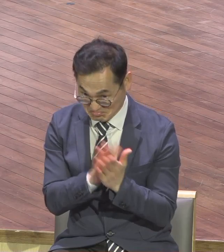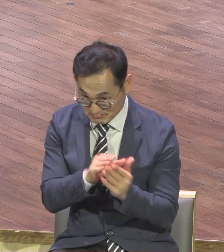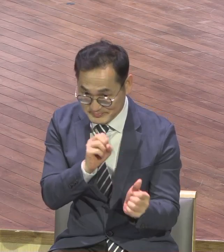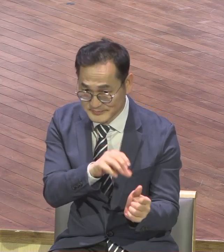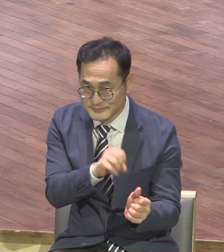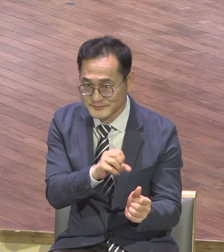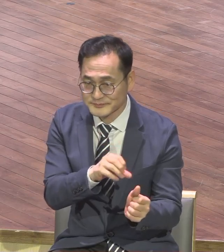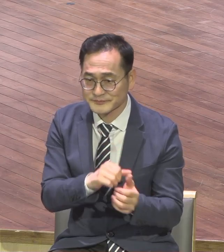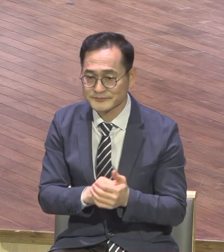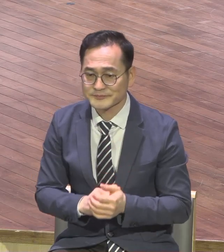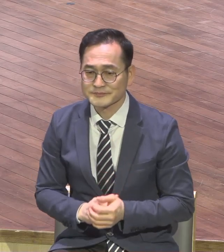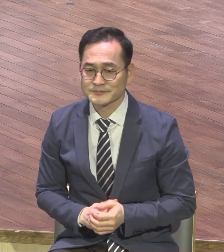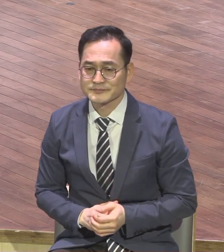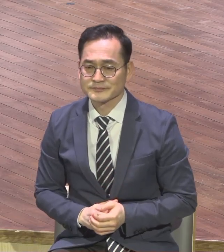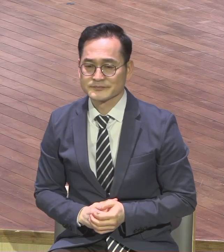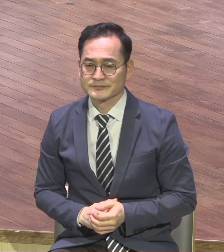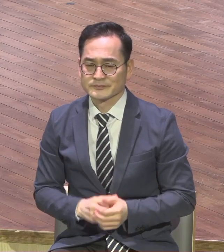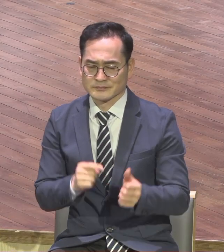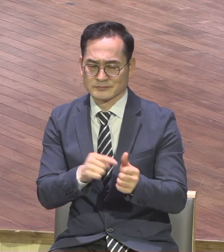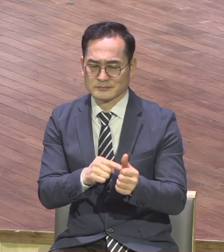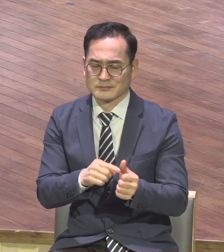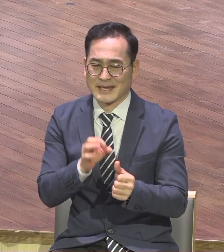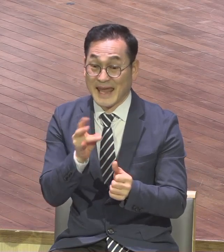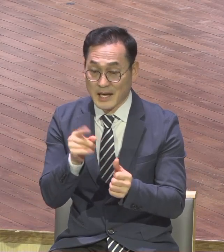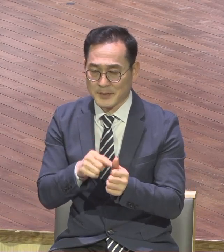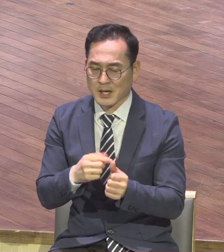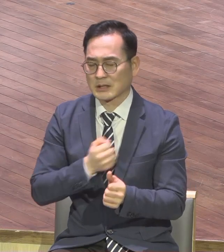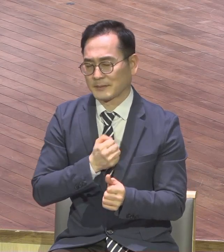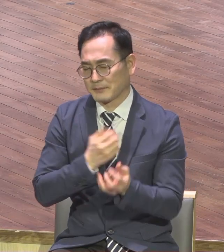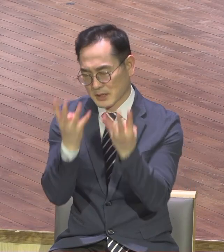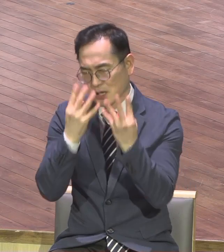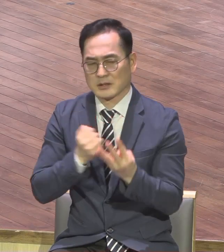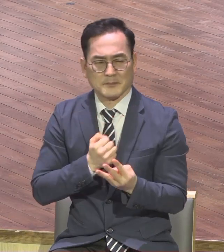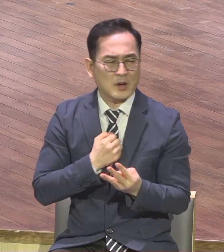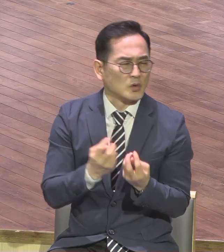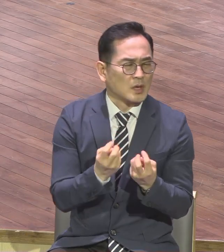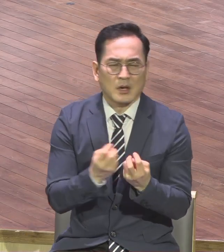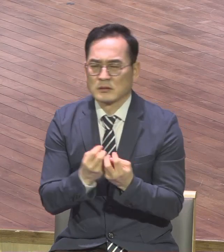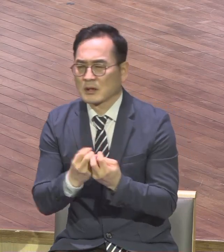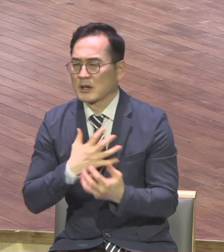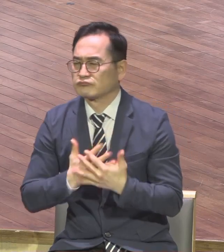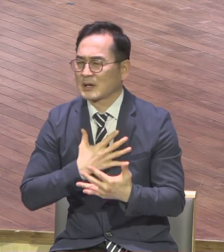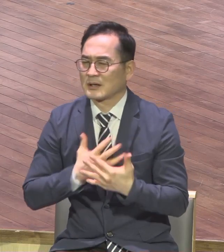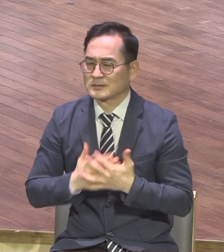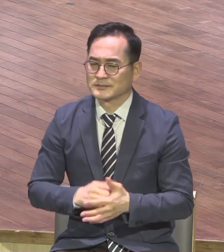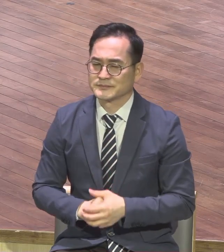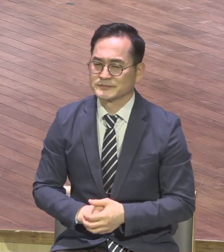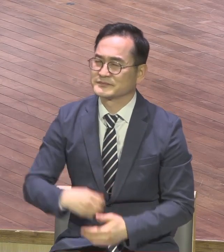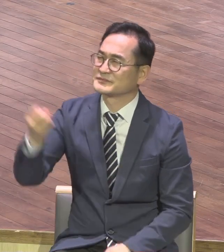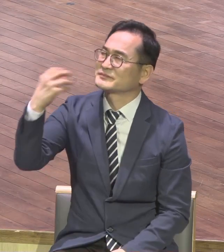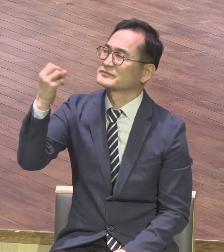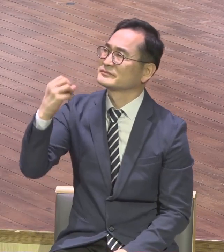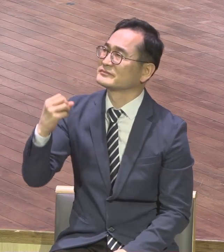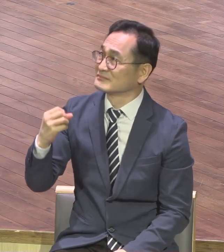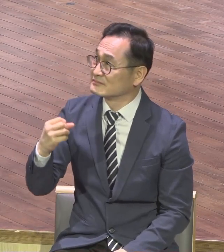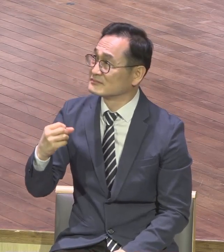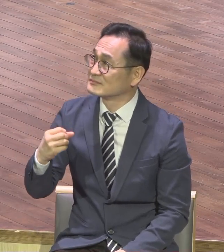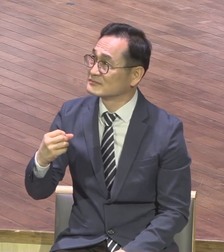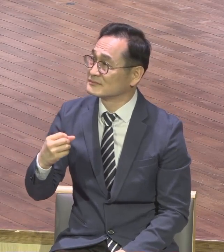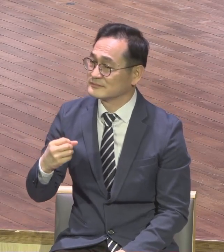갇혀서 답답해하고 있는 조급해하는 에레미야에게 너가 할 일은 한 가지밖에 없다 그 말이에요 너